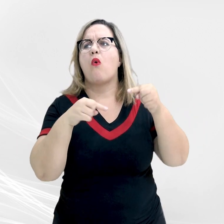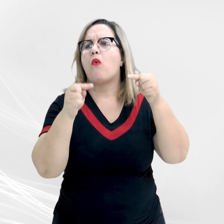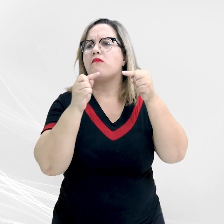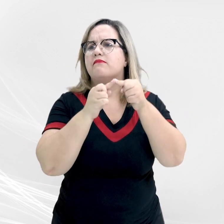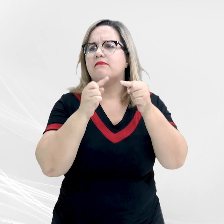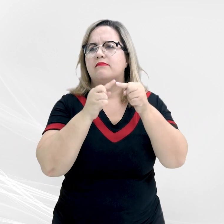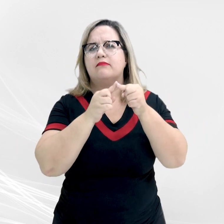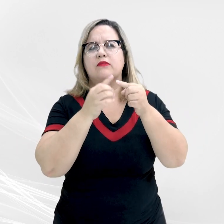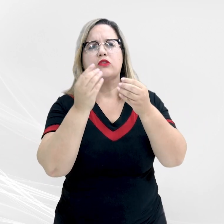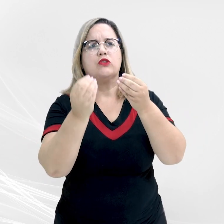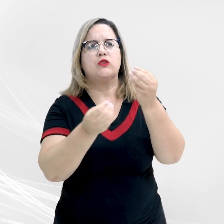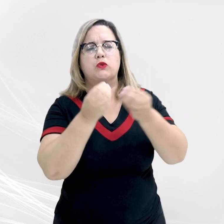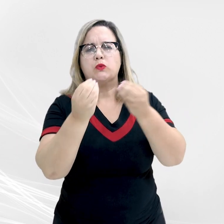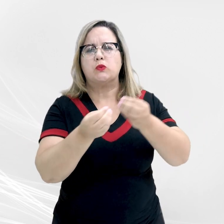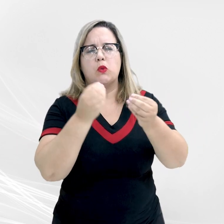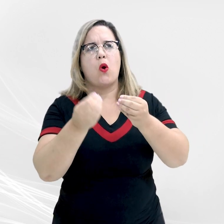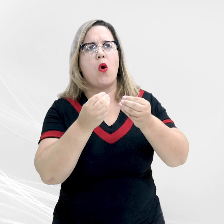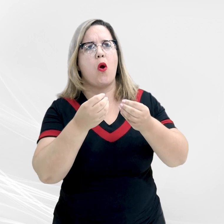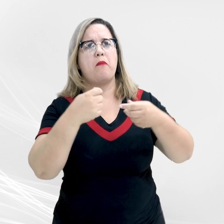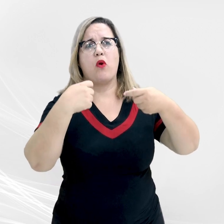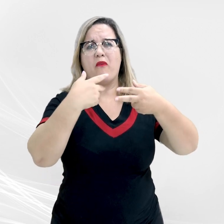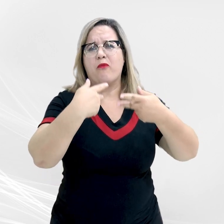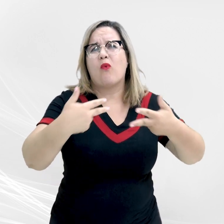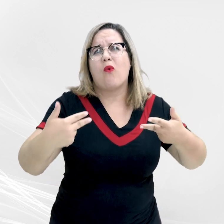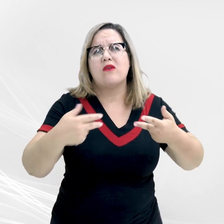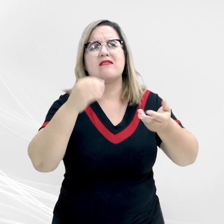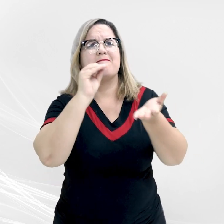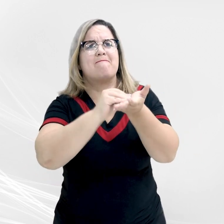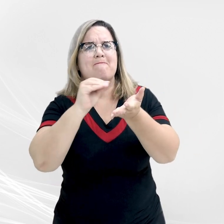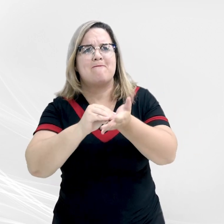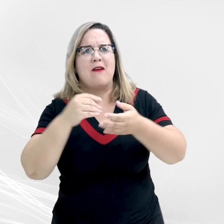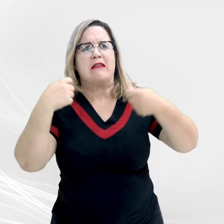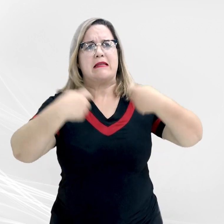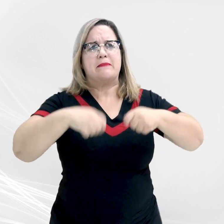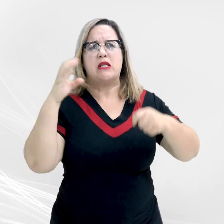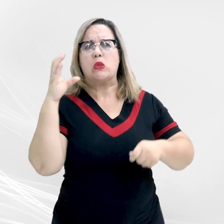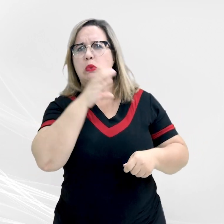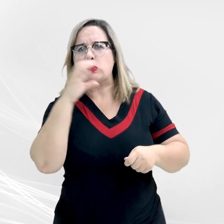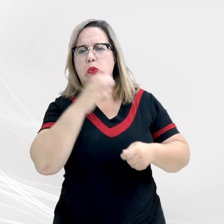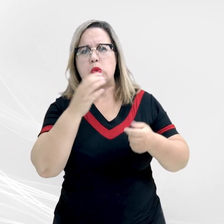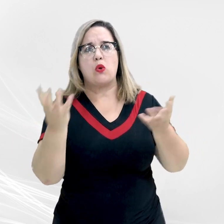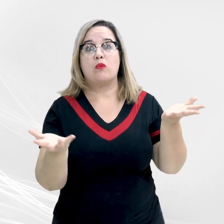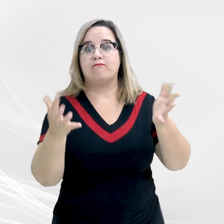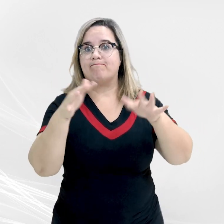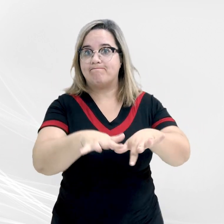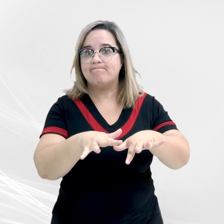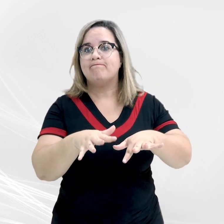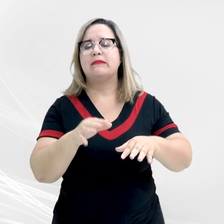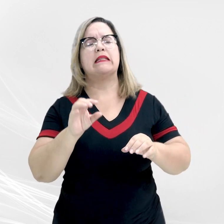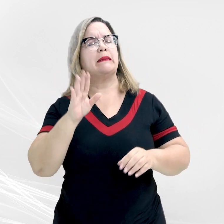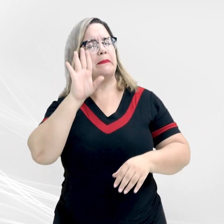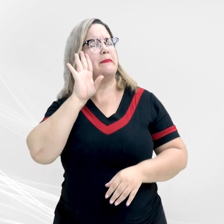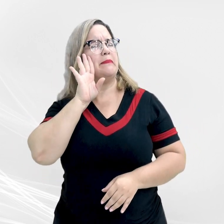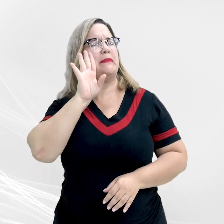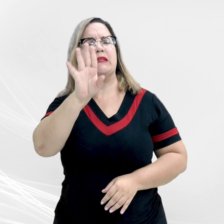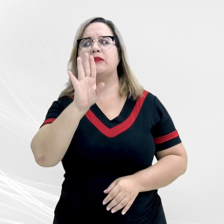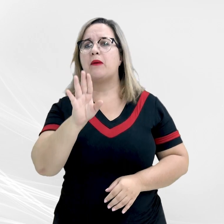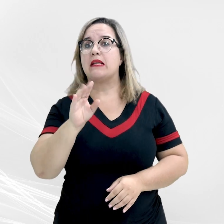agilizar as providências em relação às demandas de inclusão, especialmente quando houver indícios